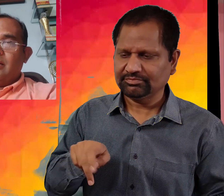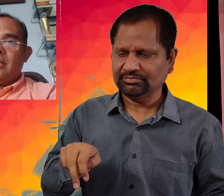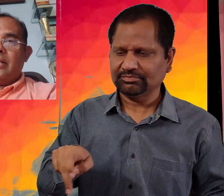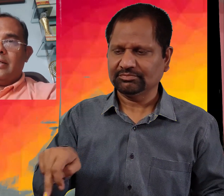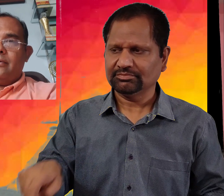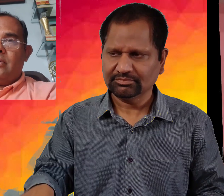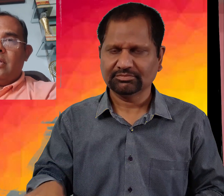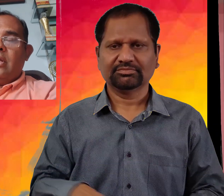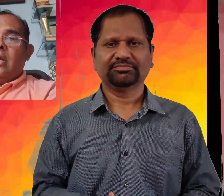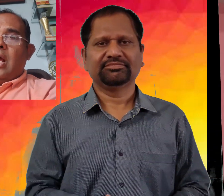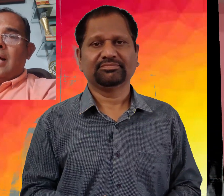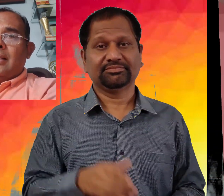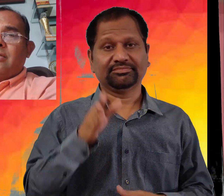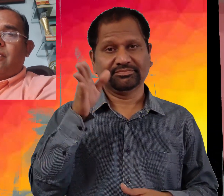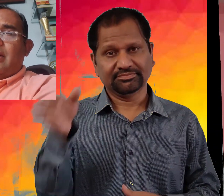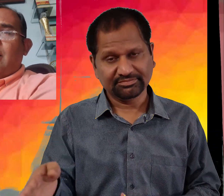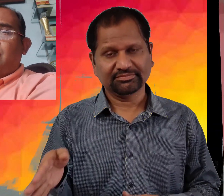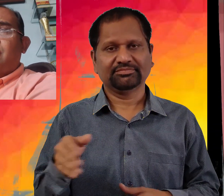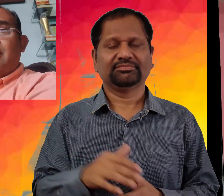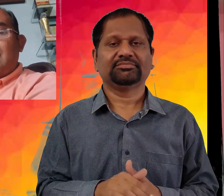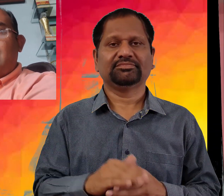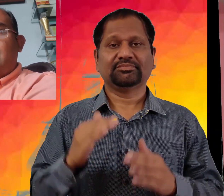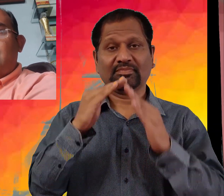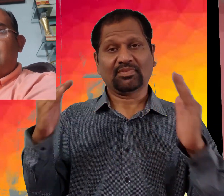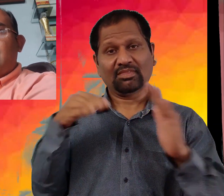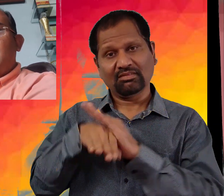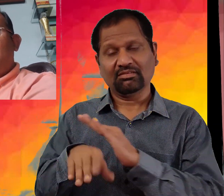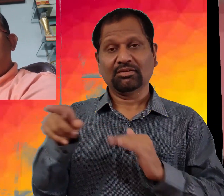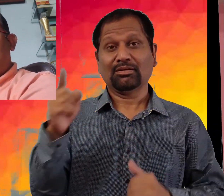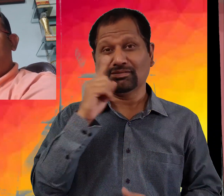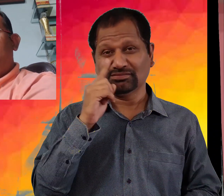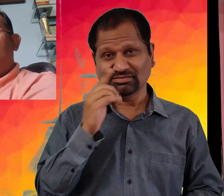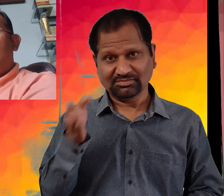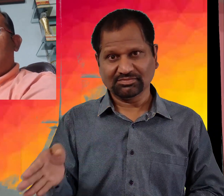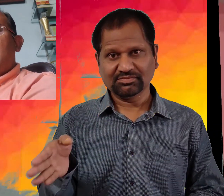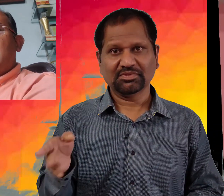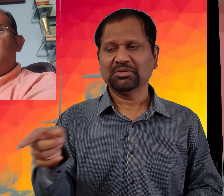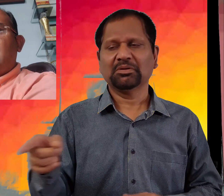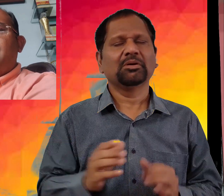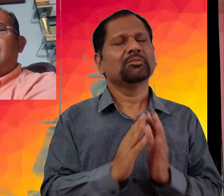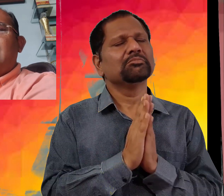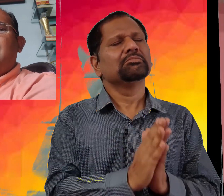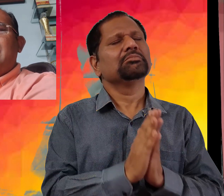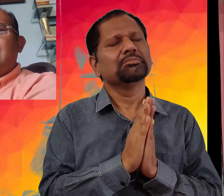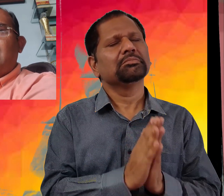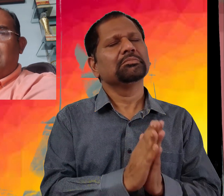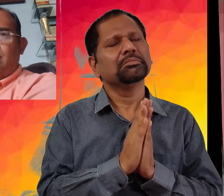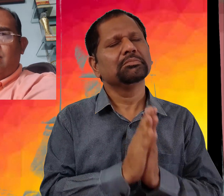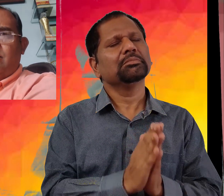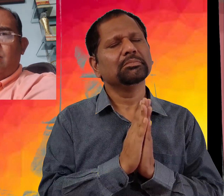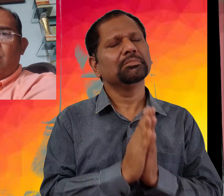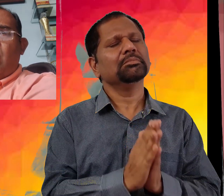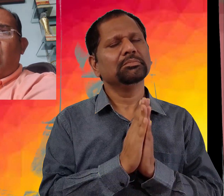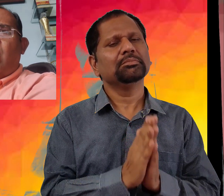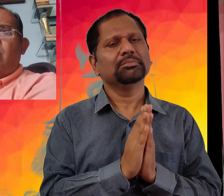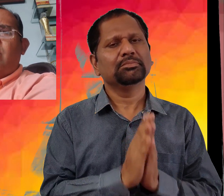اندر چلا گیا اندر جب ہو گیا تو اس نے دیکھا کہ محلہ عشور کی بھکتی میں لین تھی